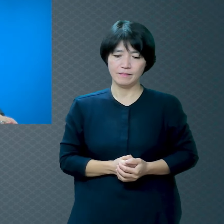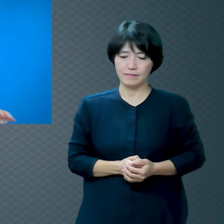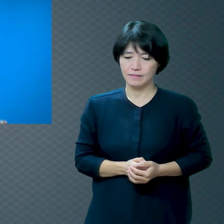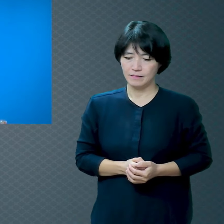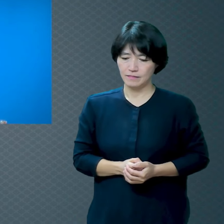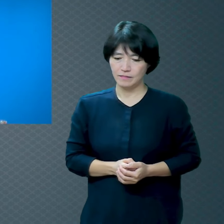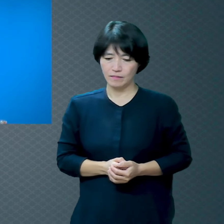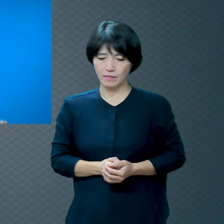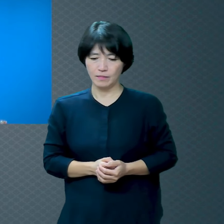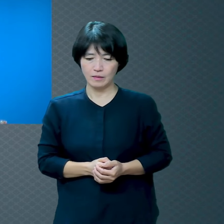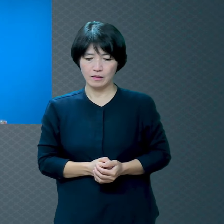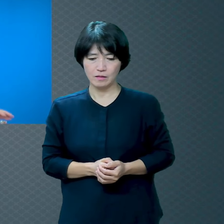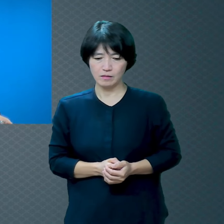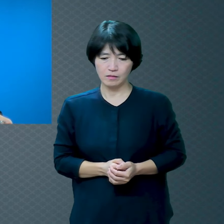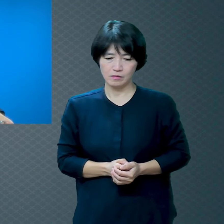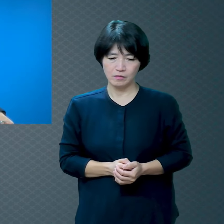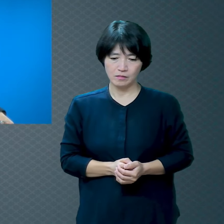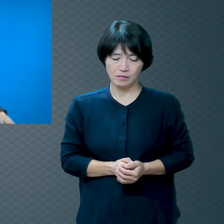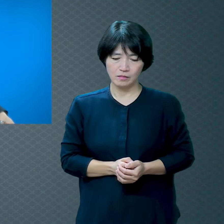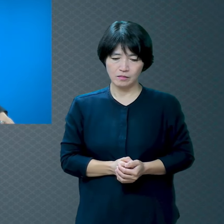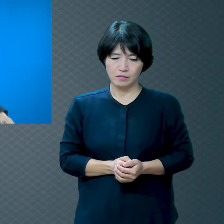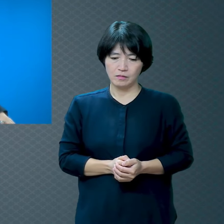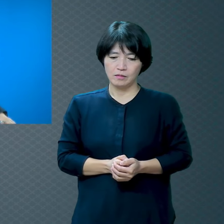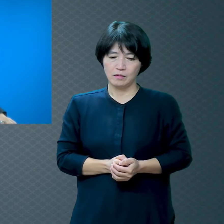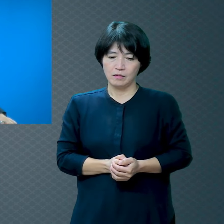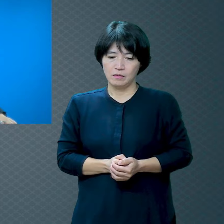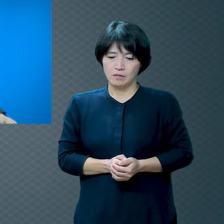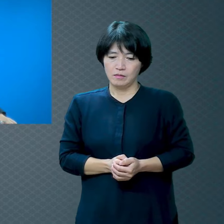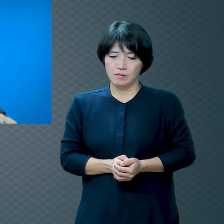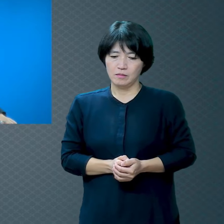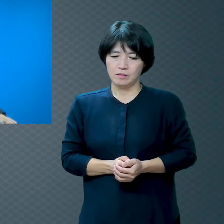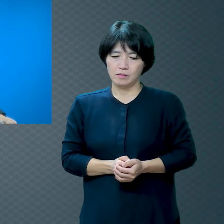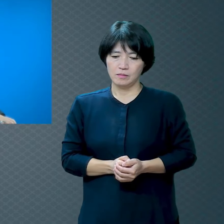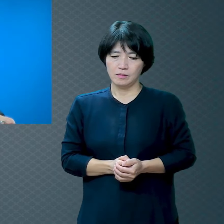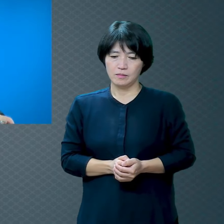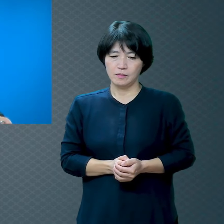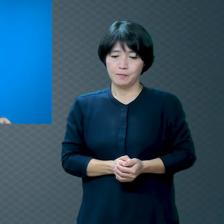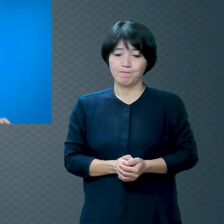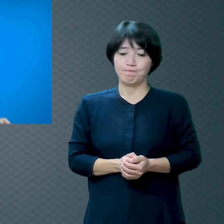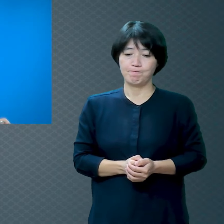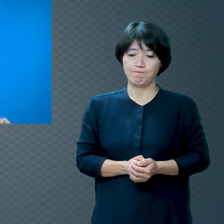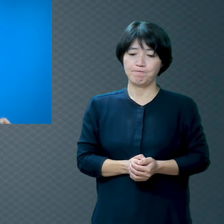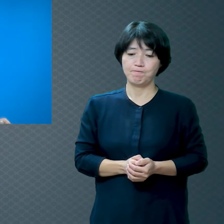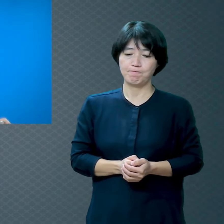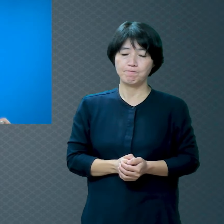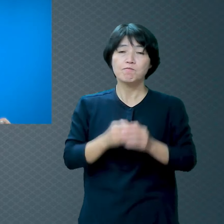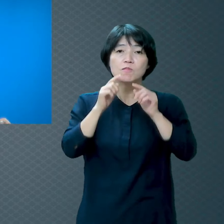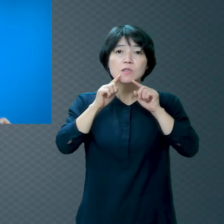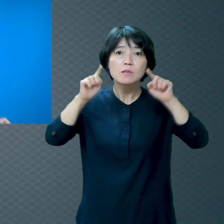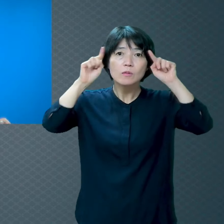지옥에 대해서 좀 보면